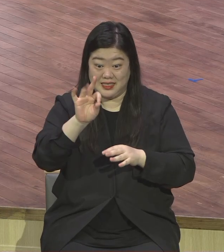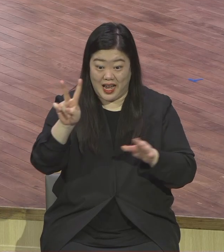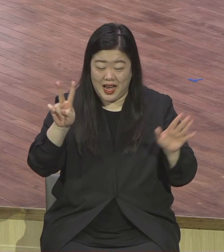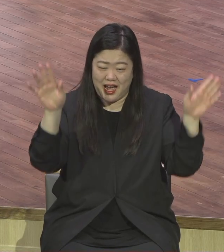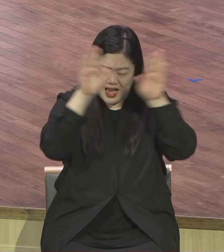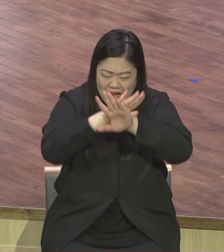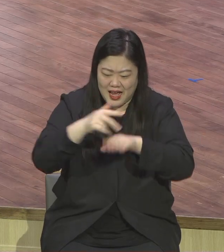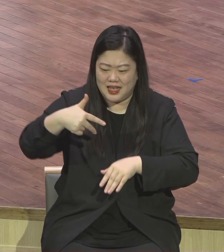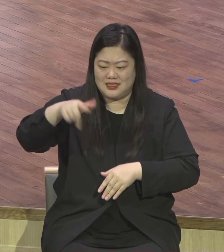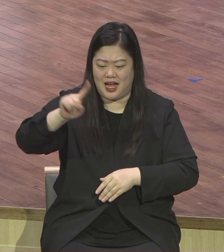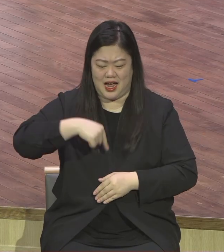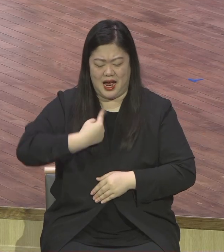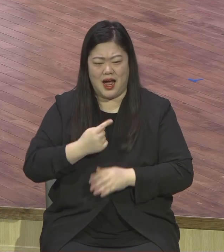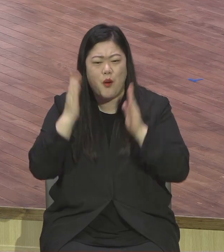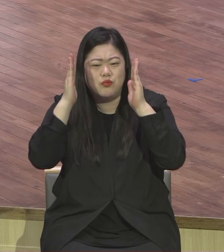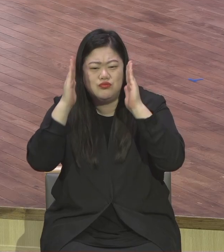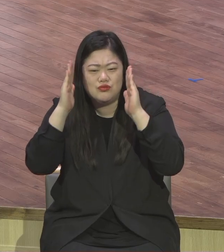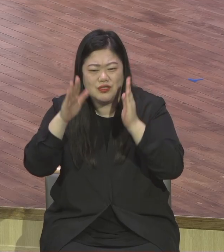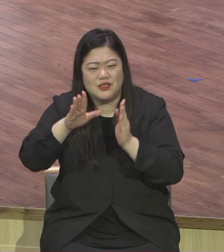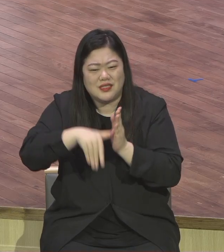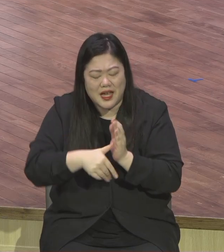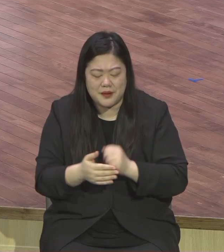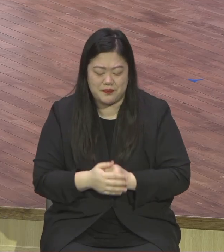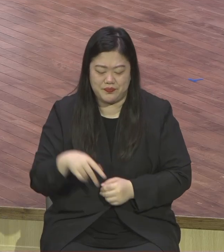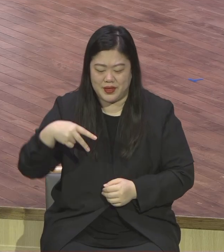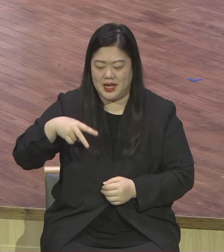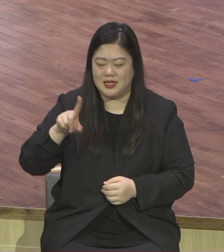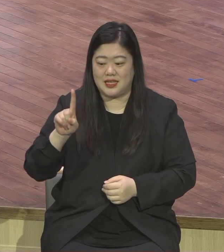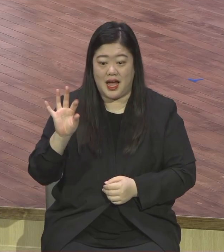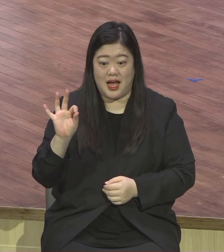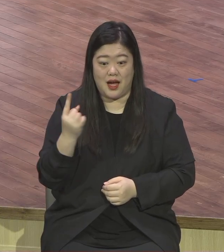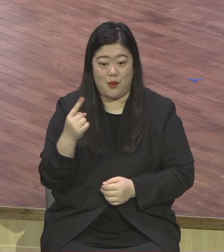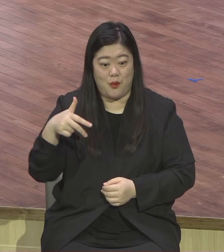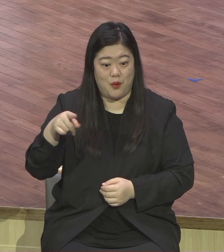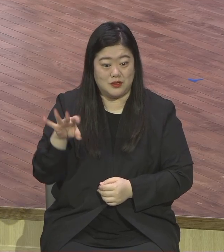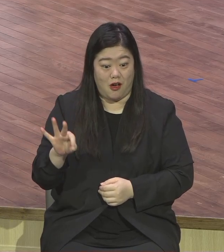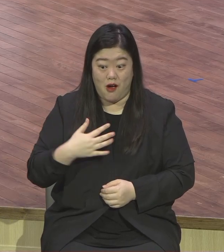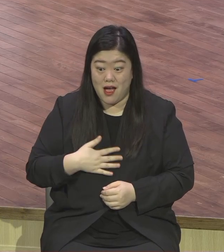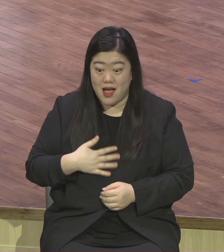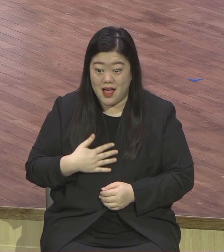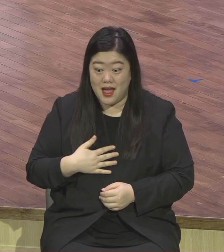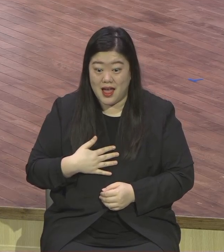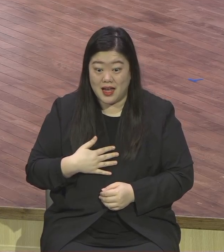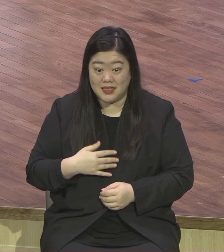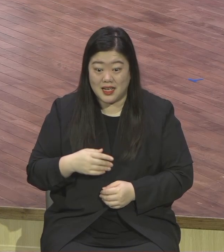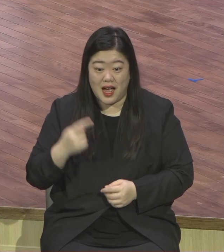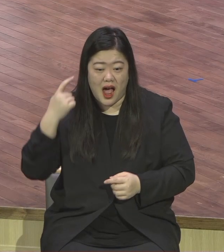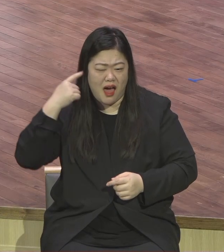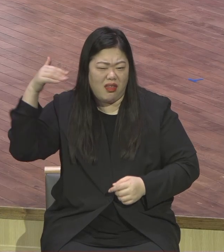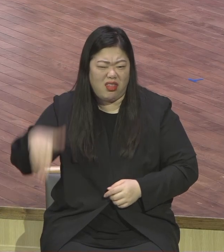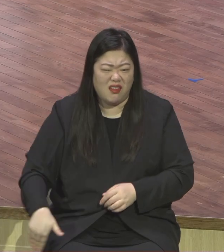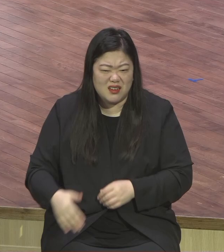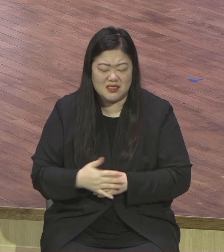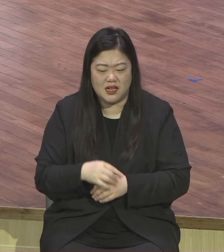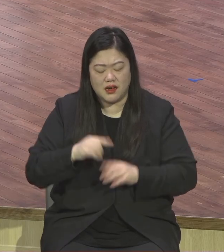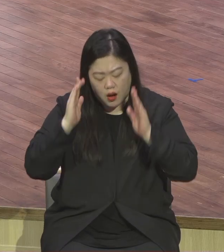사오증이 꿈을 싣고 있었어요. 공부함에 꿈을 싣고 있었는데 야자를